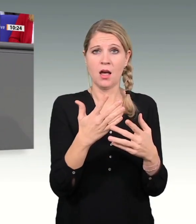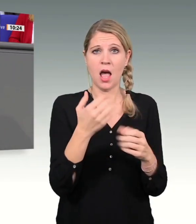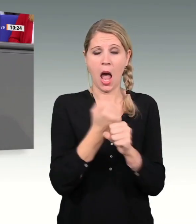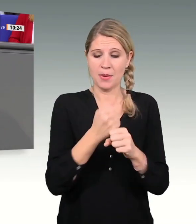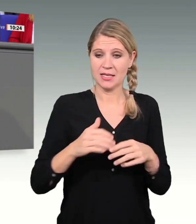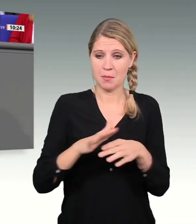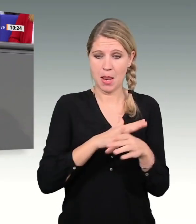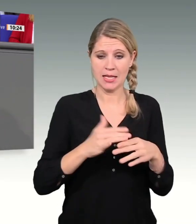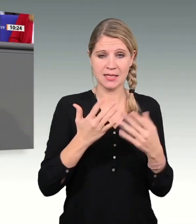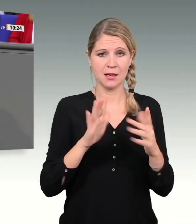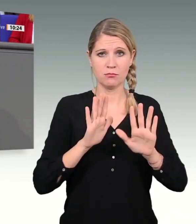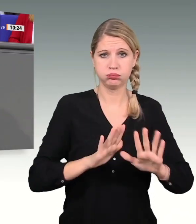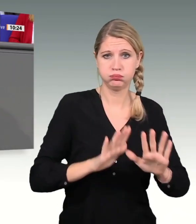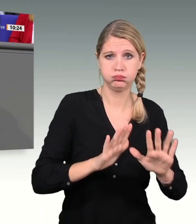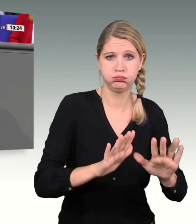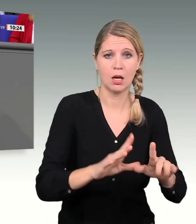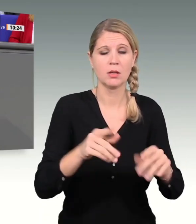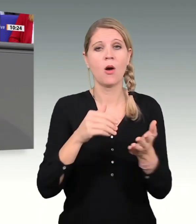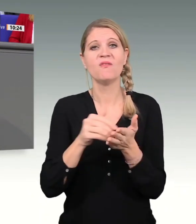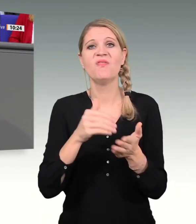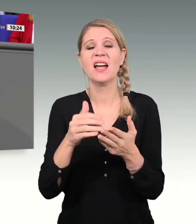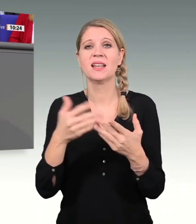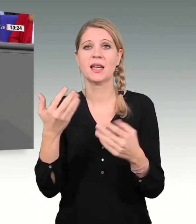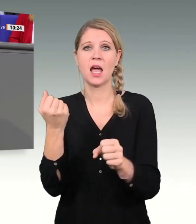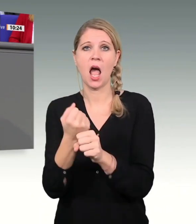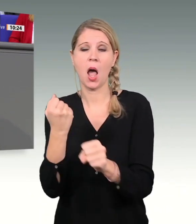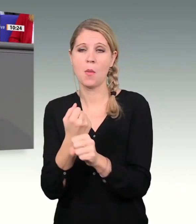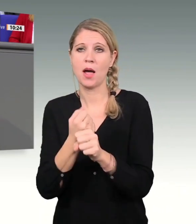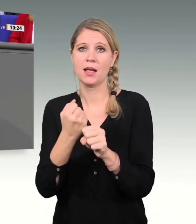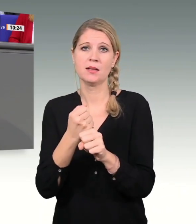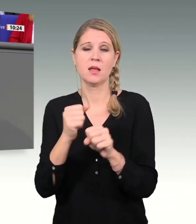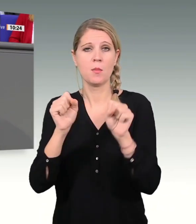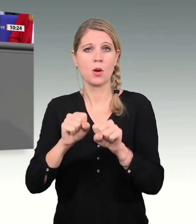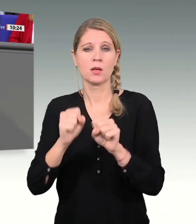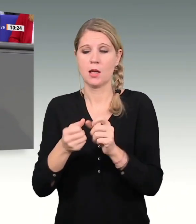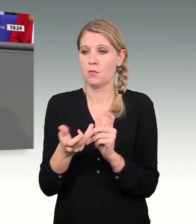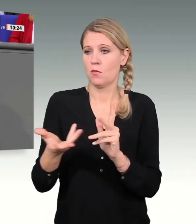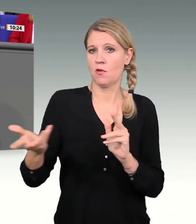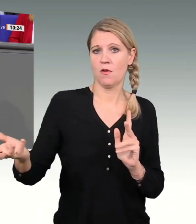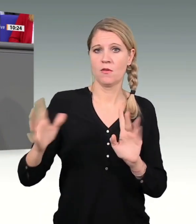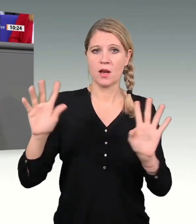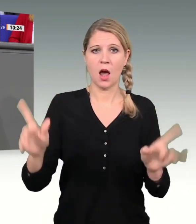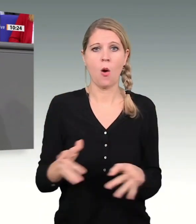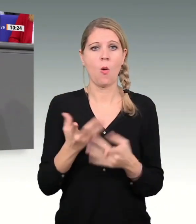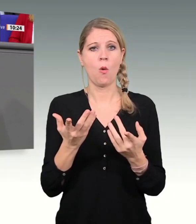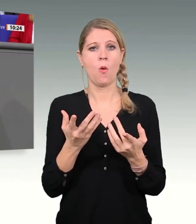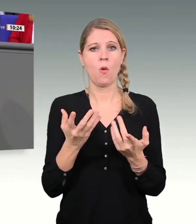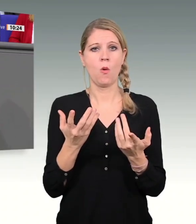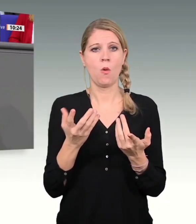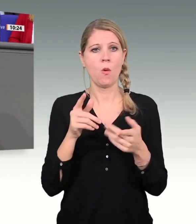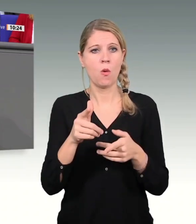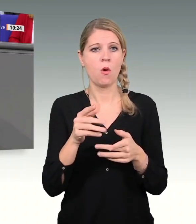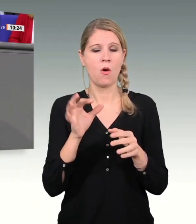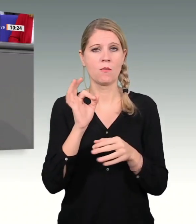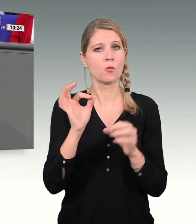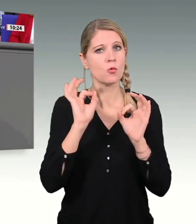Beschäftigungsmöglichkeiten und vor allem für starke Impulse für unsere Wirtschaft. Ich nenne das Krisenbewältigung erster Klasse,